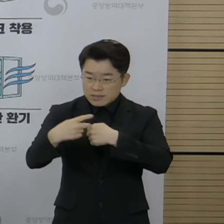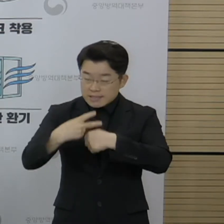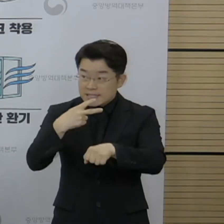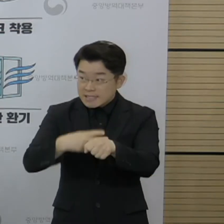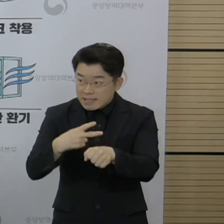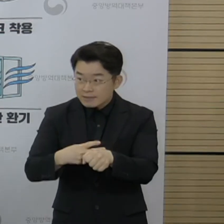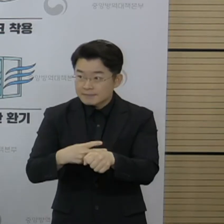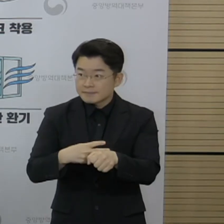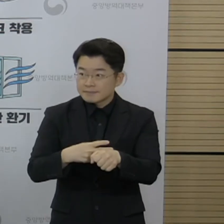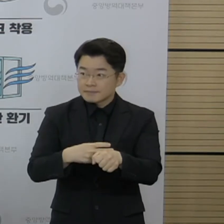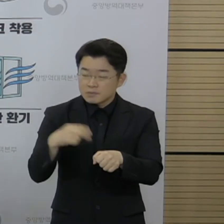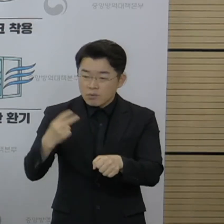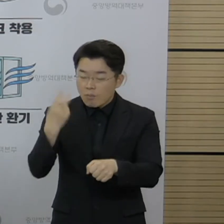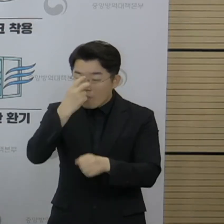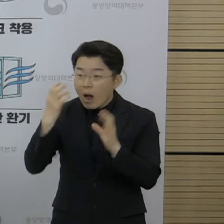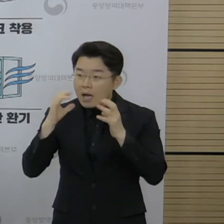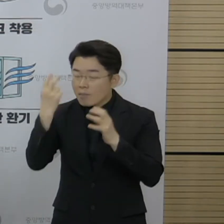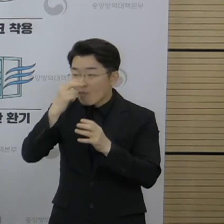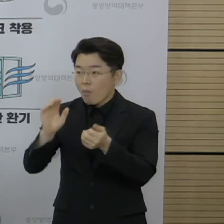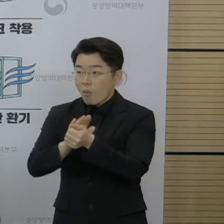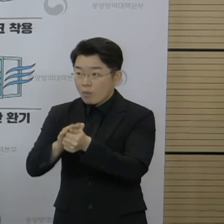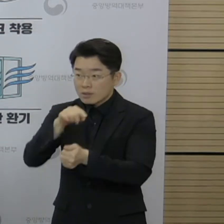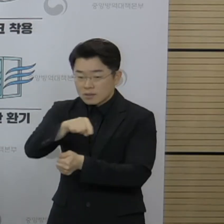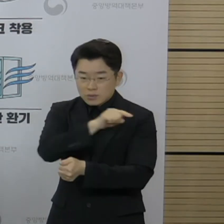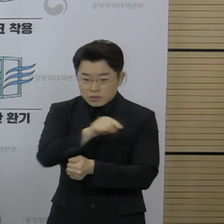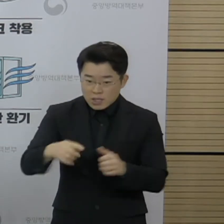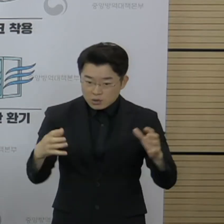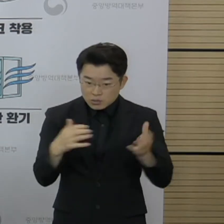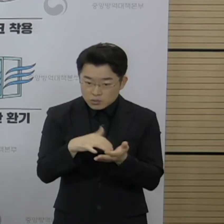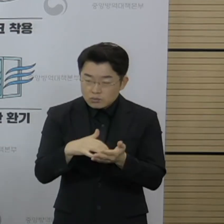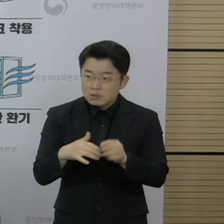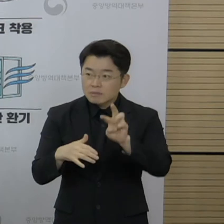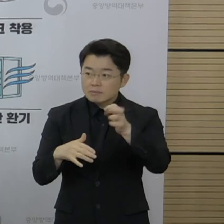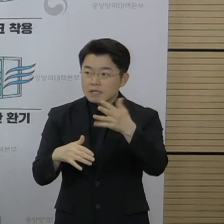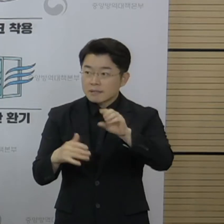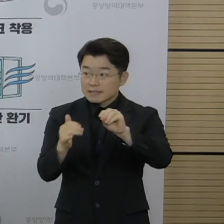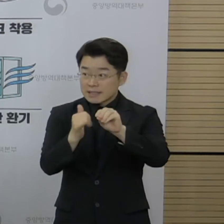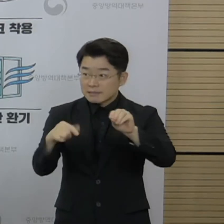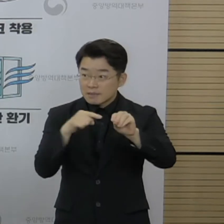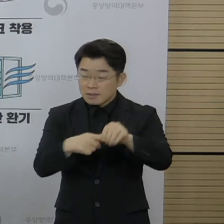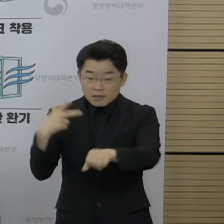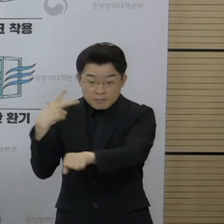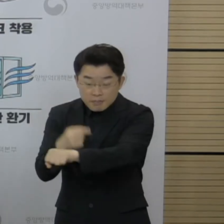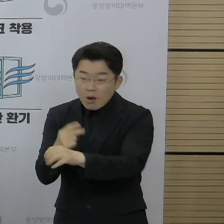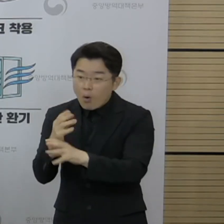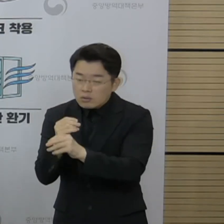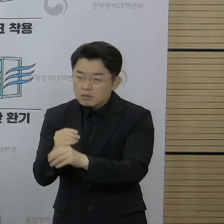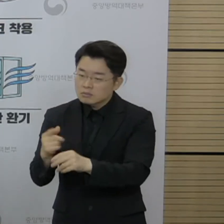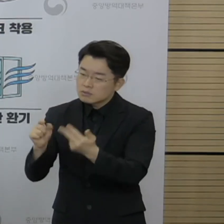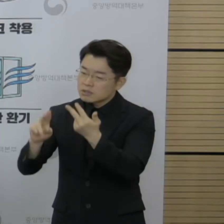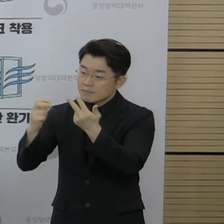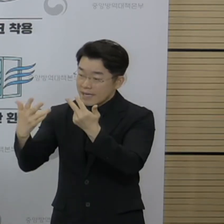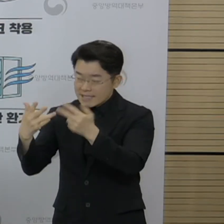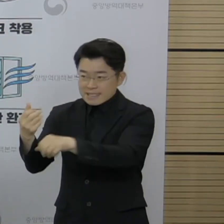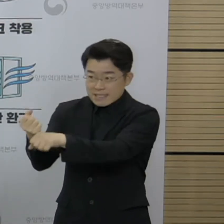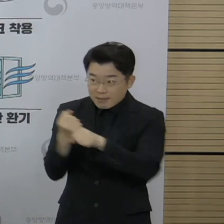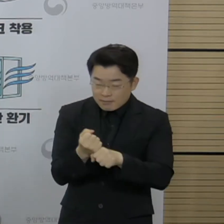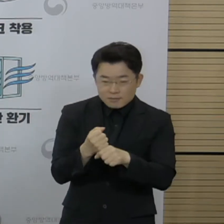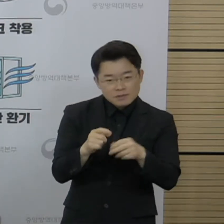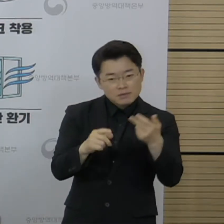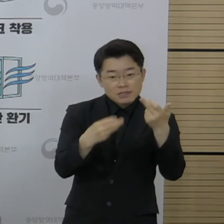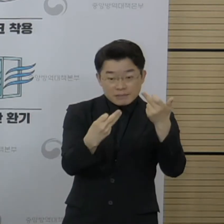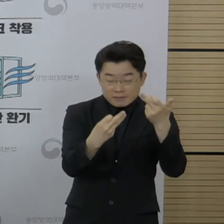2교직원과 돌봄 인력 38만 명의 접종 시기가 13일로 당겨졌는데 그럼 남은 초등학교